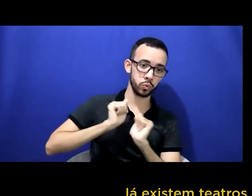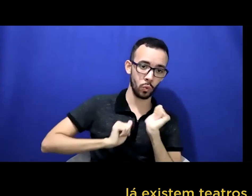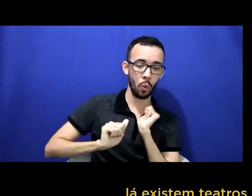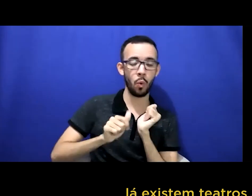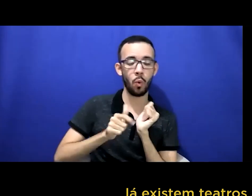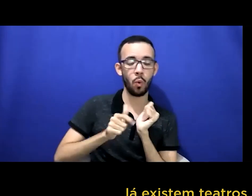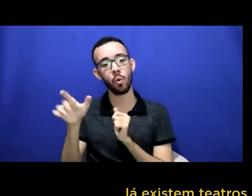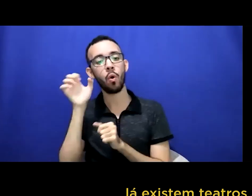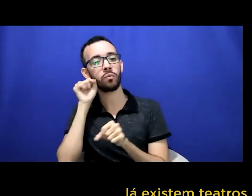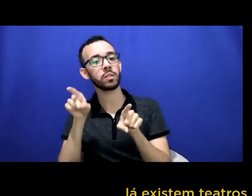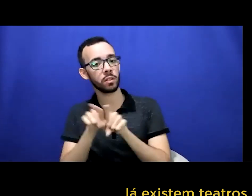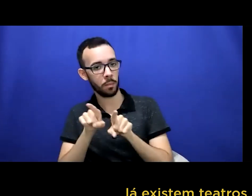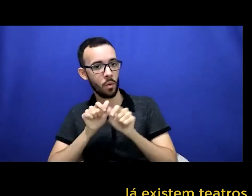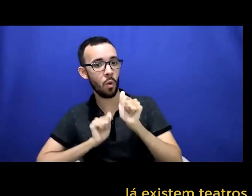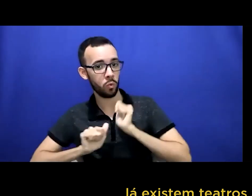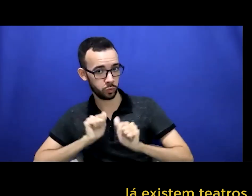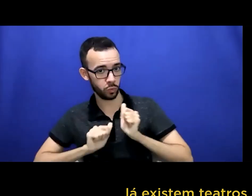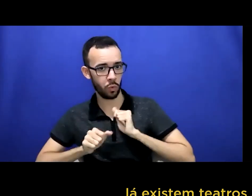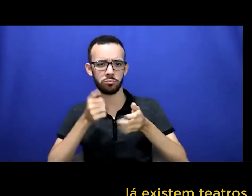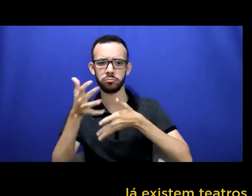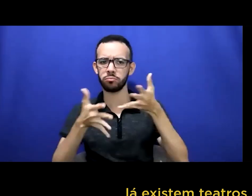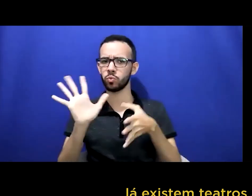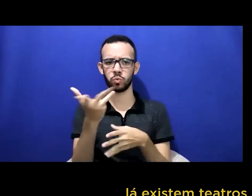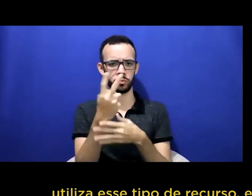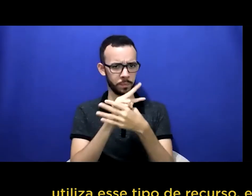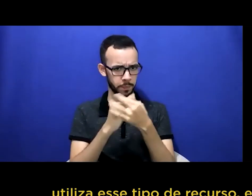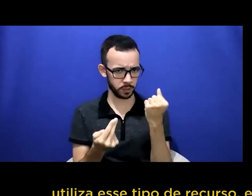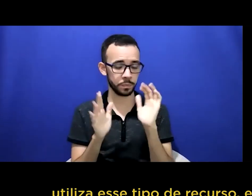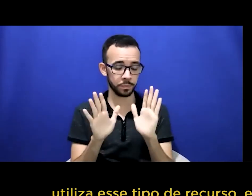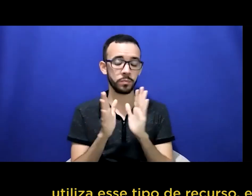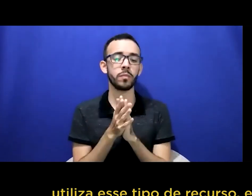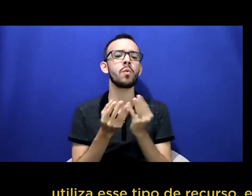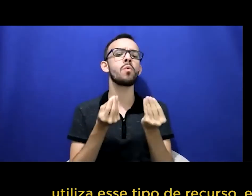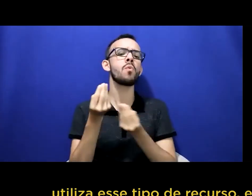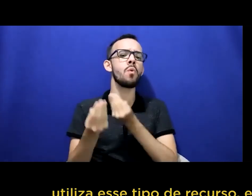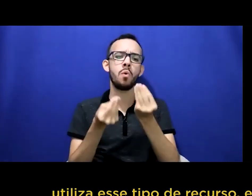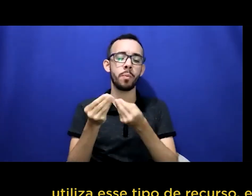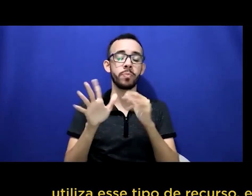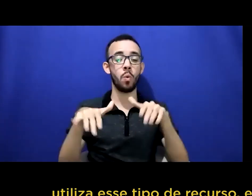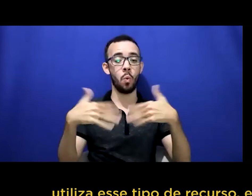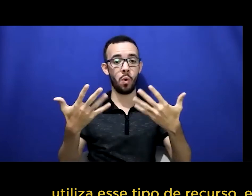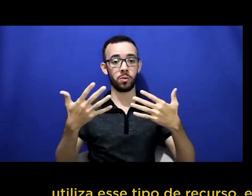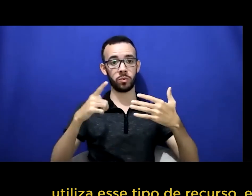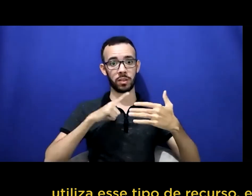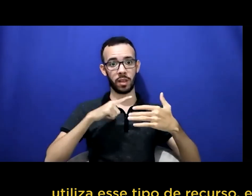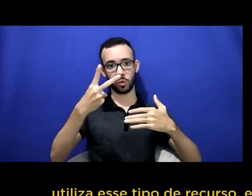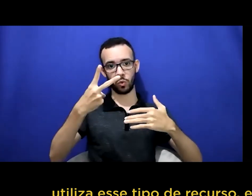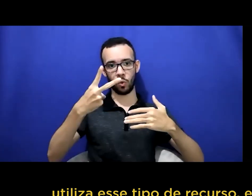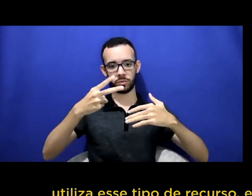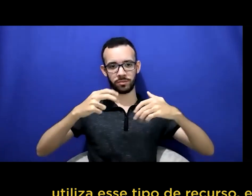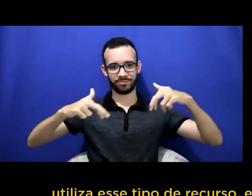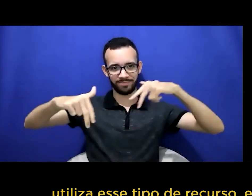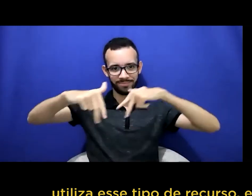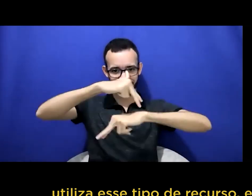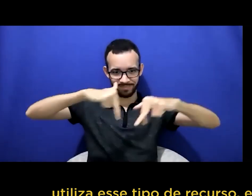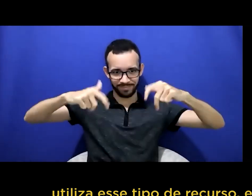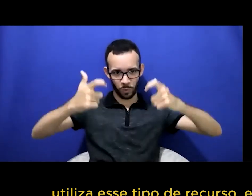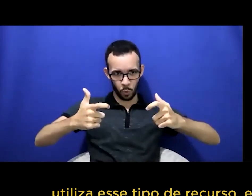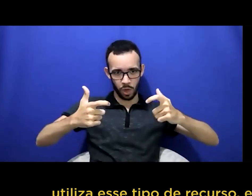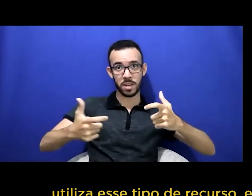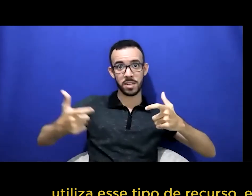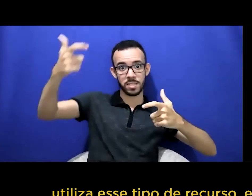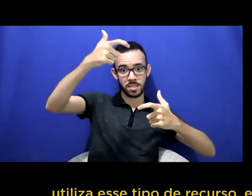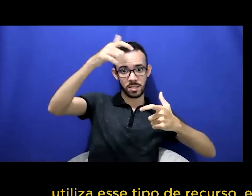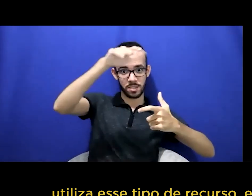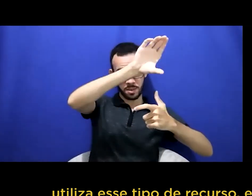a comunidade surda bilingue utiliza esse tipo de recurso esse tipo de acessibilidade e até mesmo